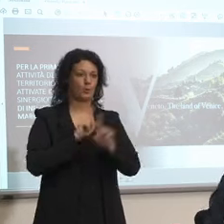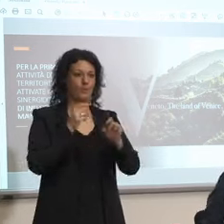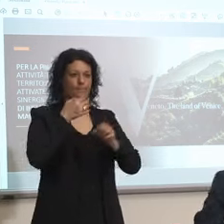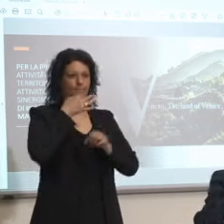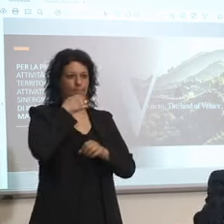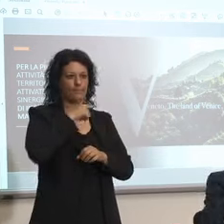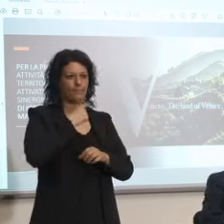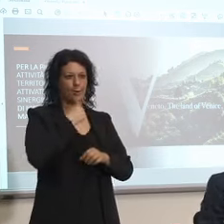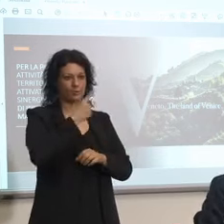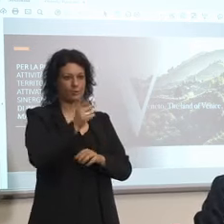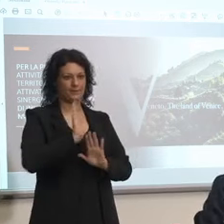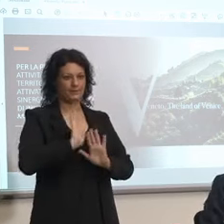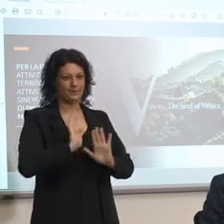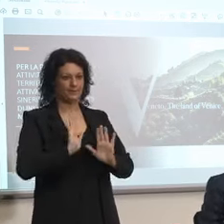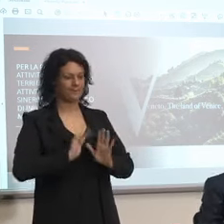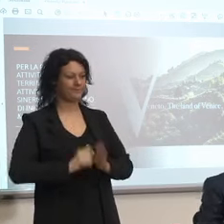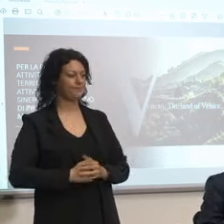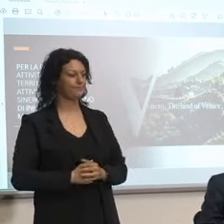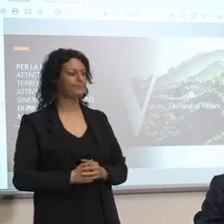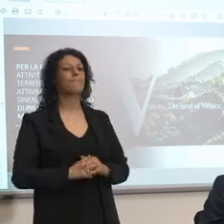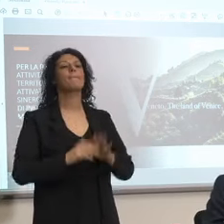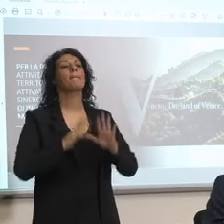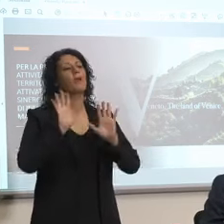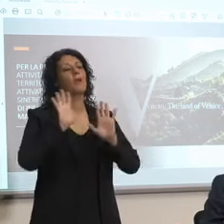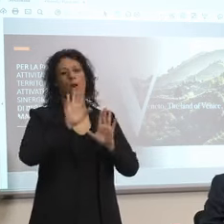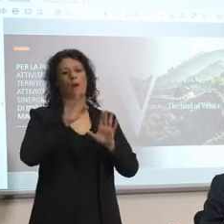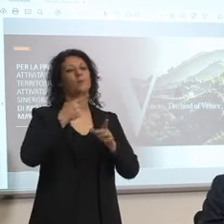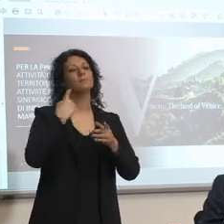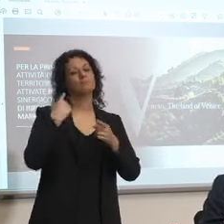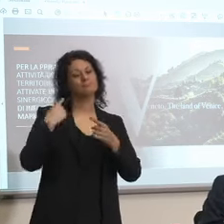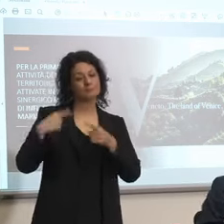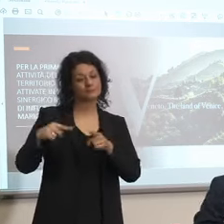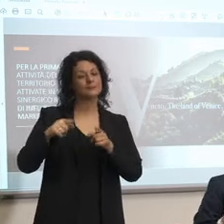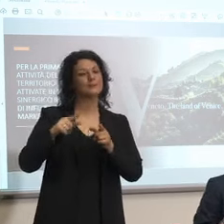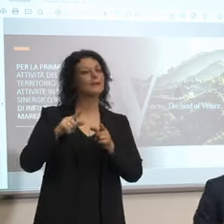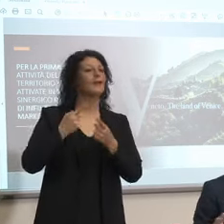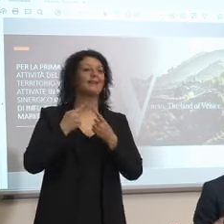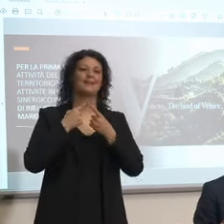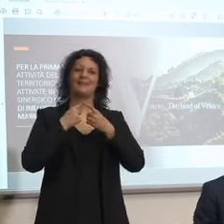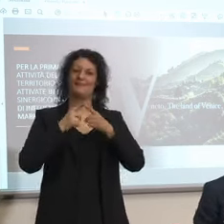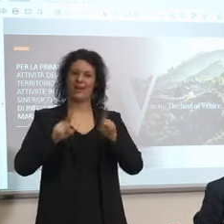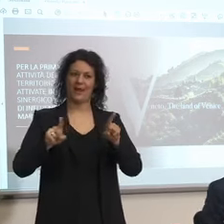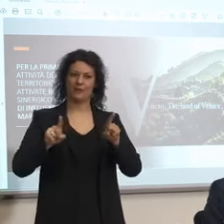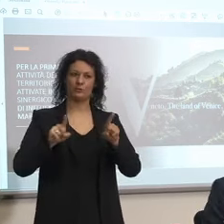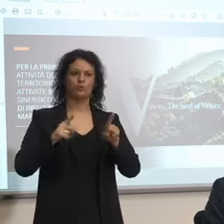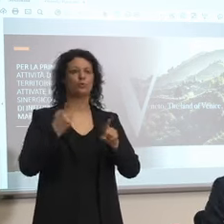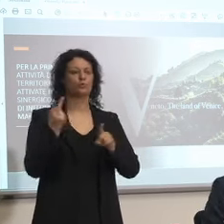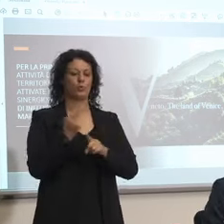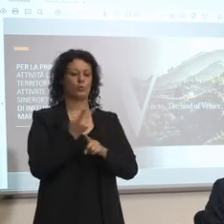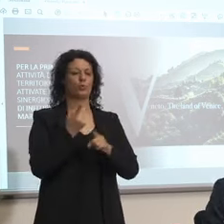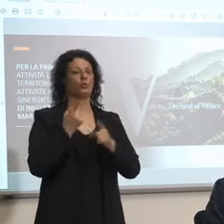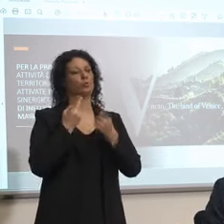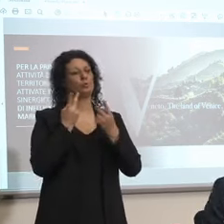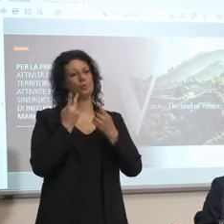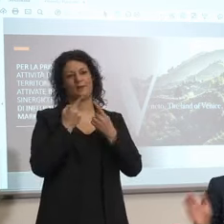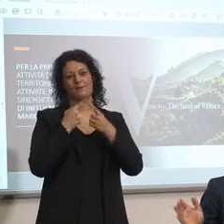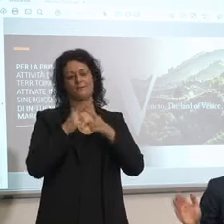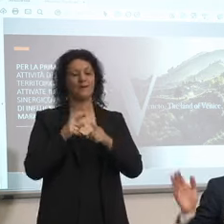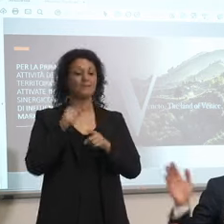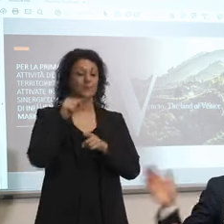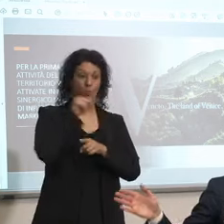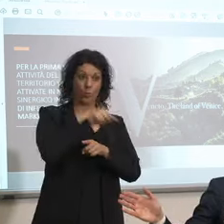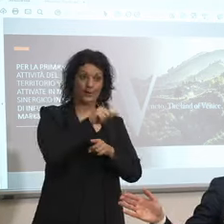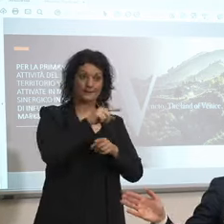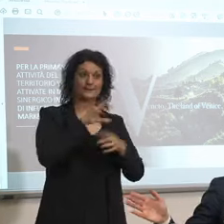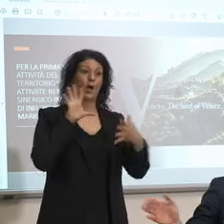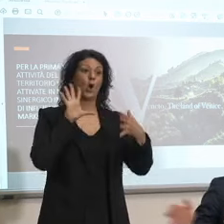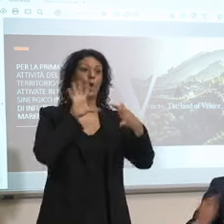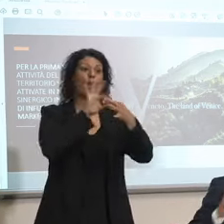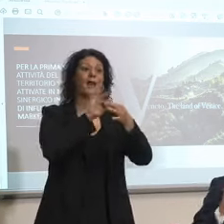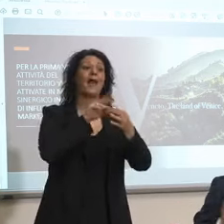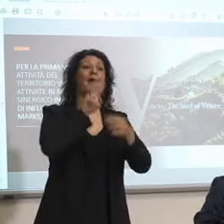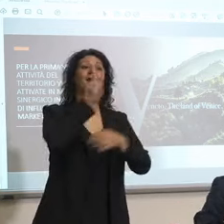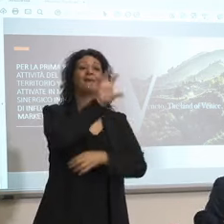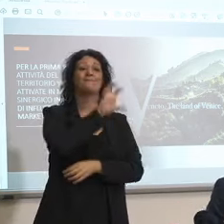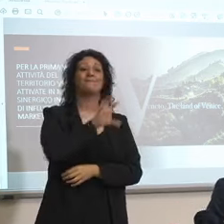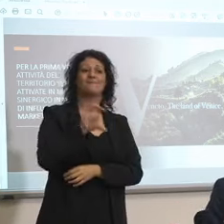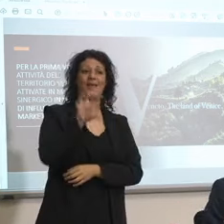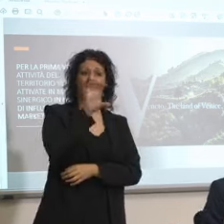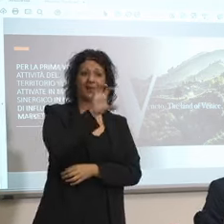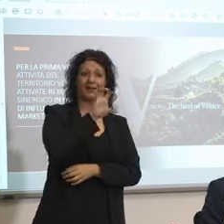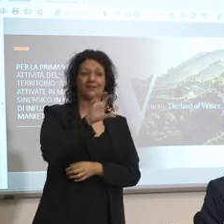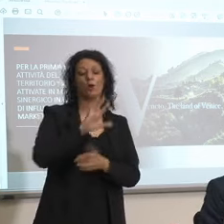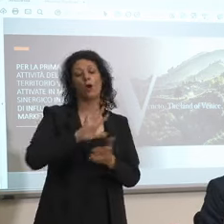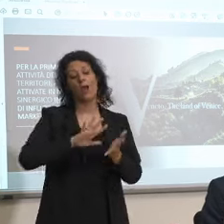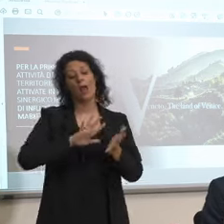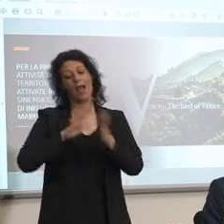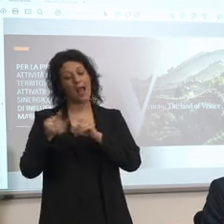perché dopo mi sembriva il dubbio è una cosa diversa dico solo questo una è una campagna legata al Veneto l'altra tra poco i tre